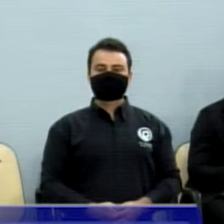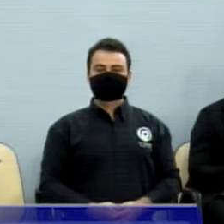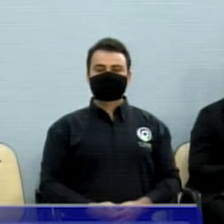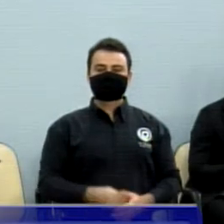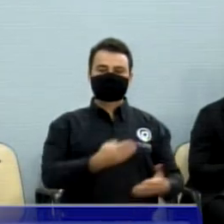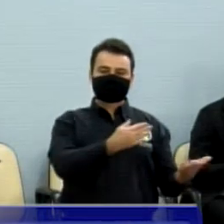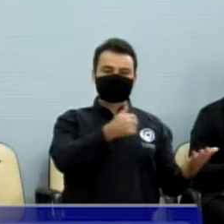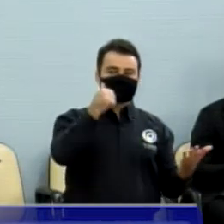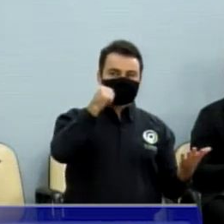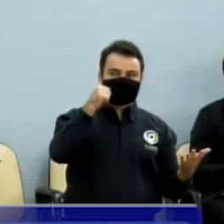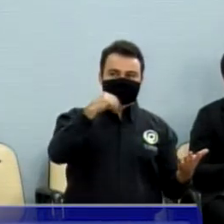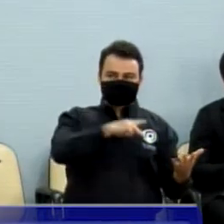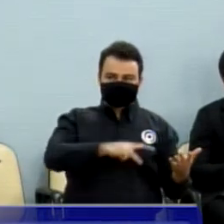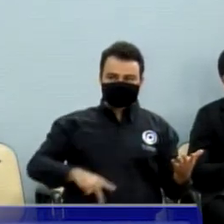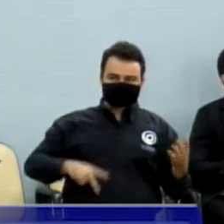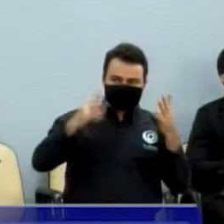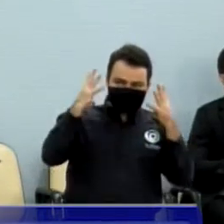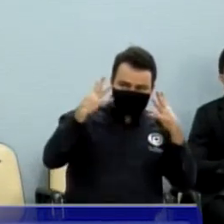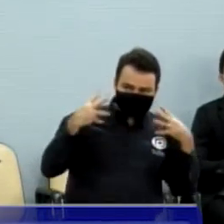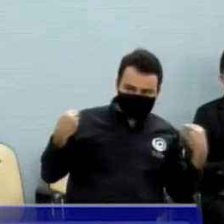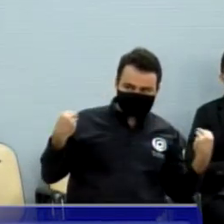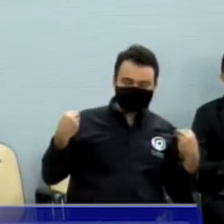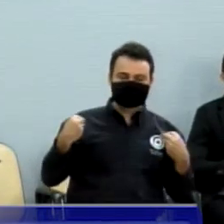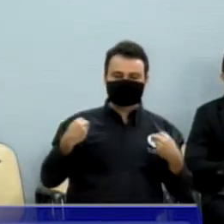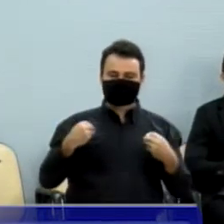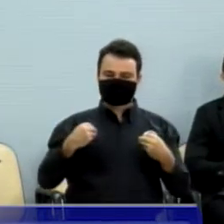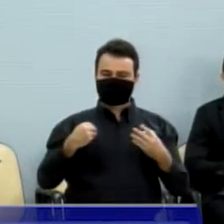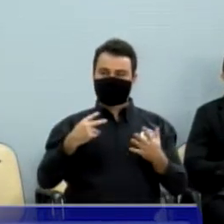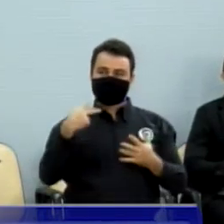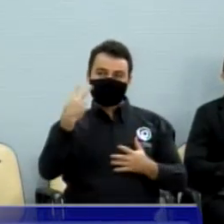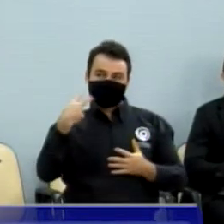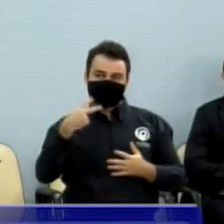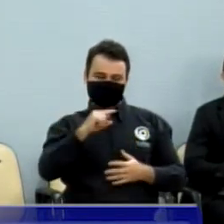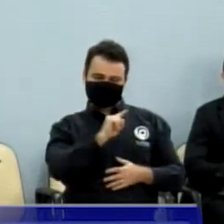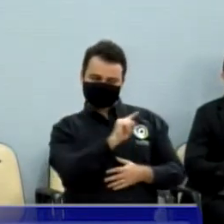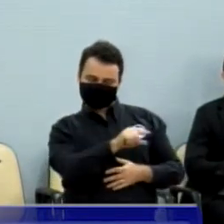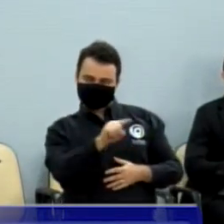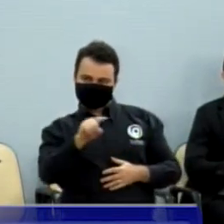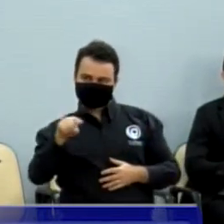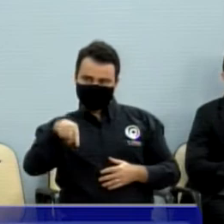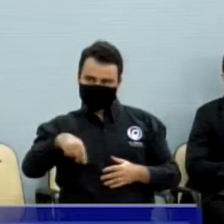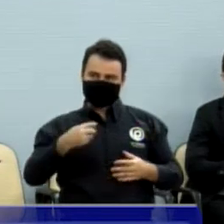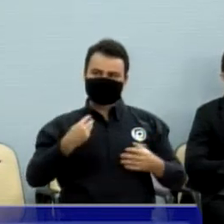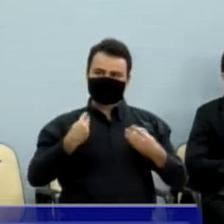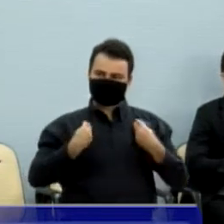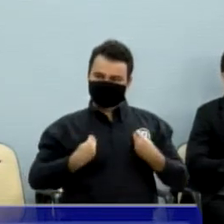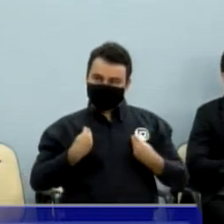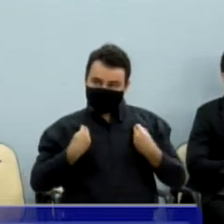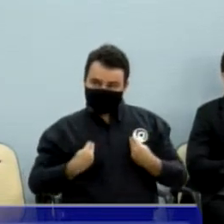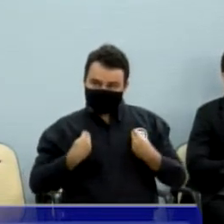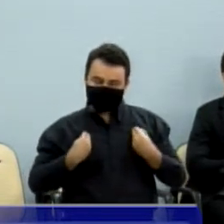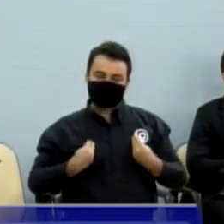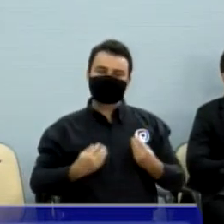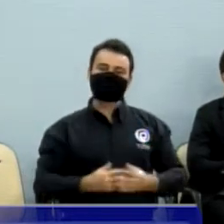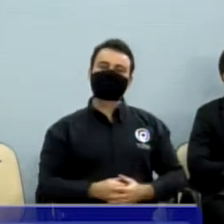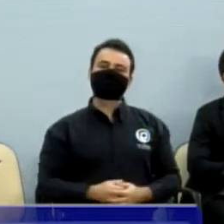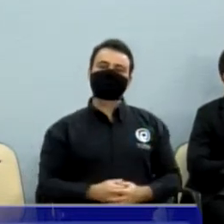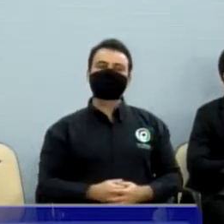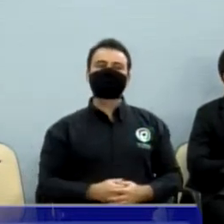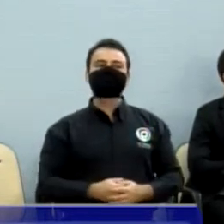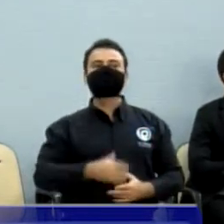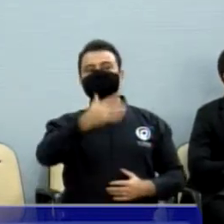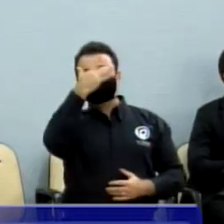Senhora Presidente, senhores vereadores, vereadoras, público